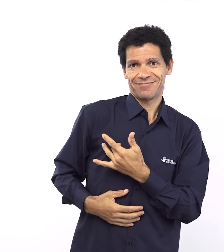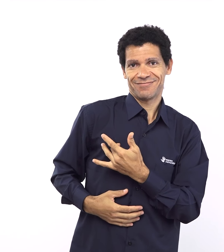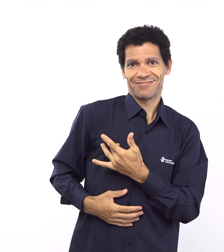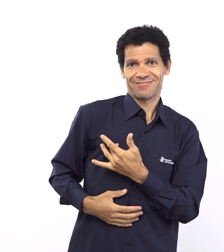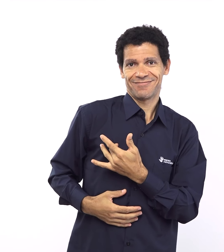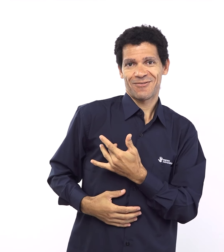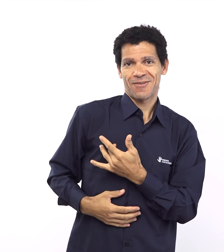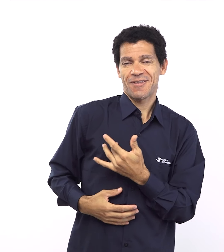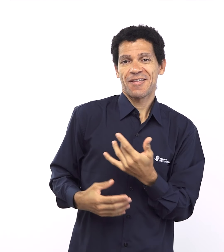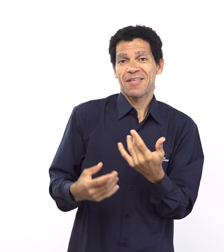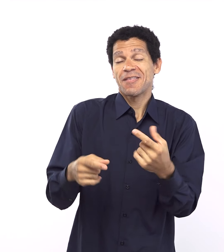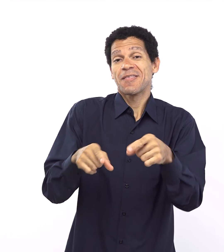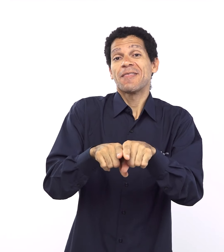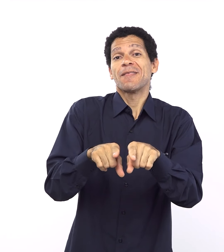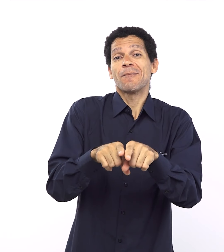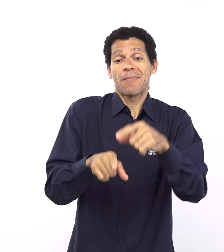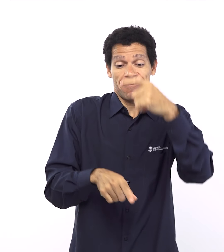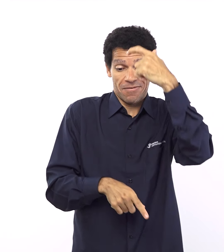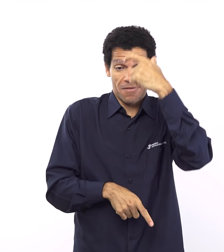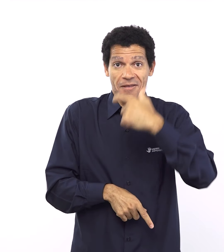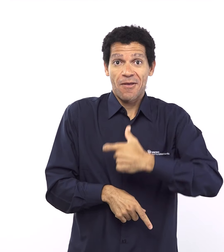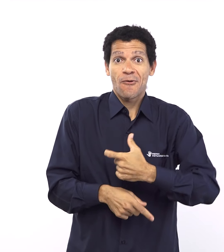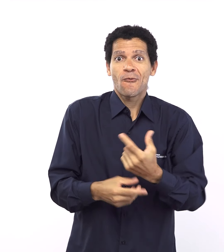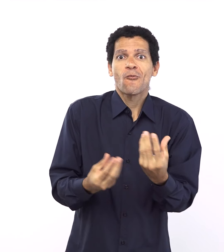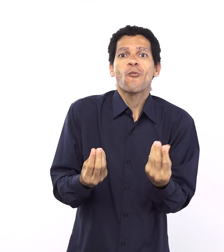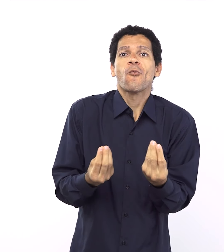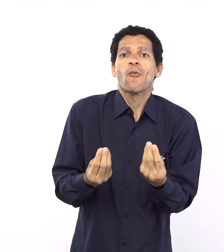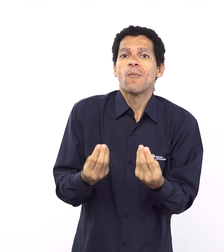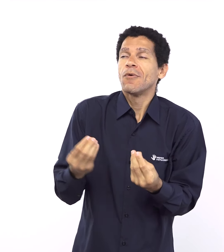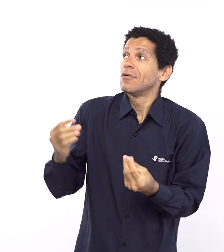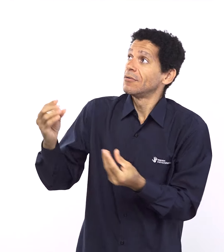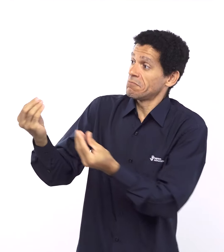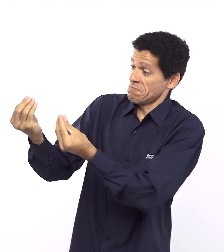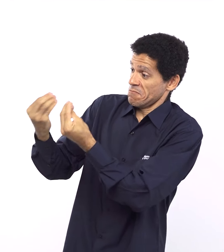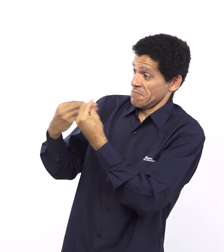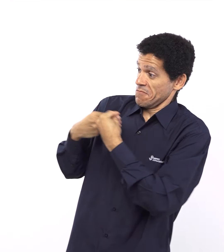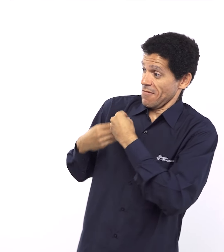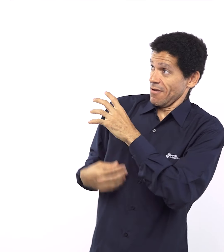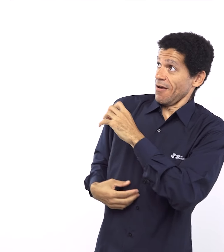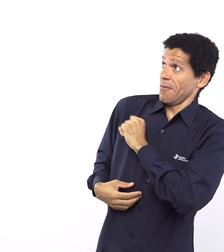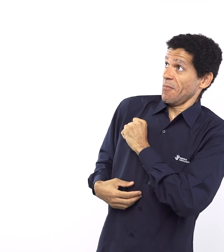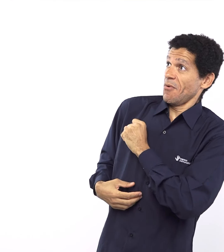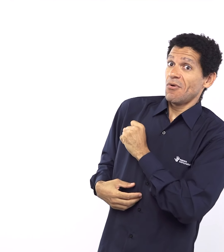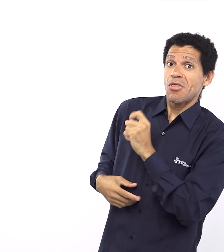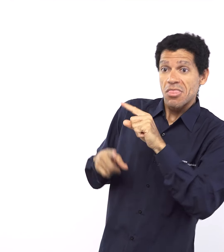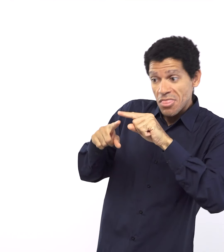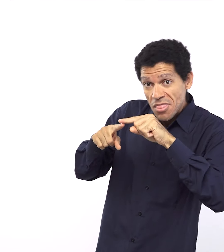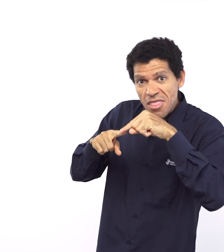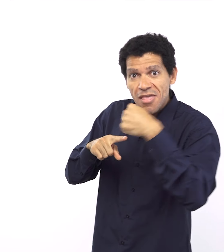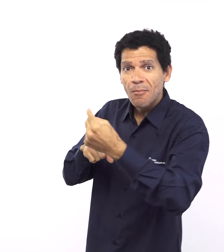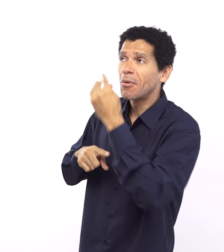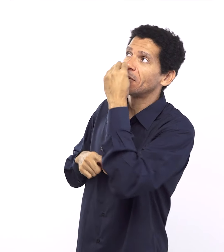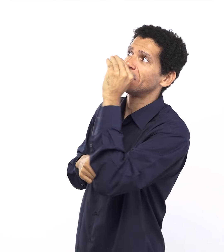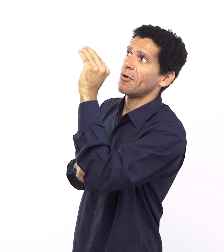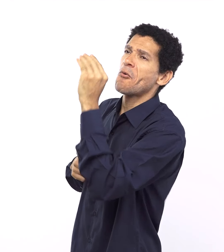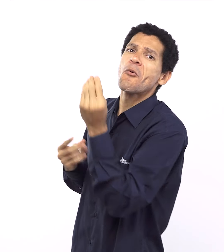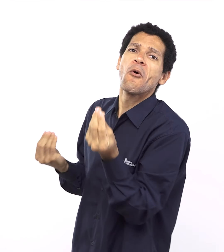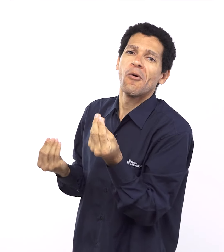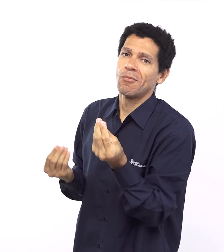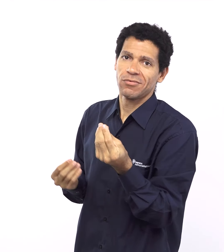eu acho que as alianças revelam a graça de Deus mas especialmente a manifestação do seu amor aqui a colar a gente quebra essa aliança aqui a